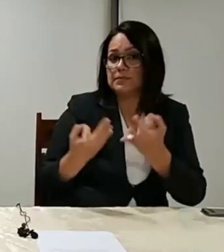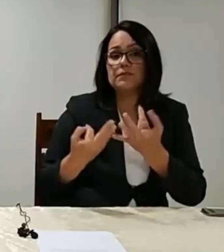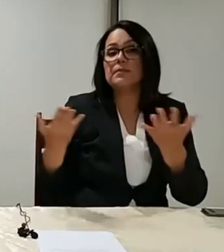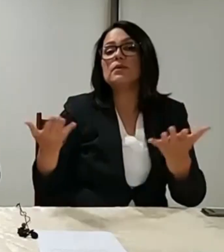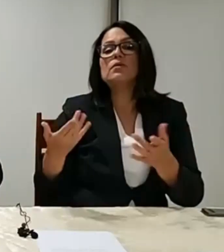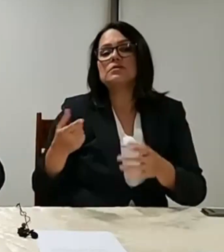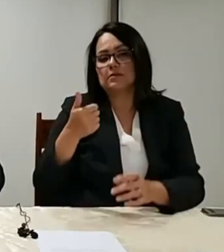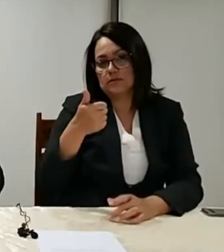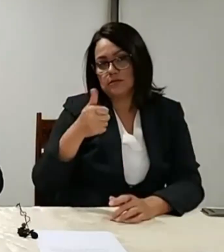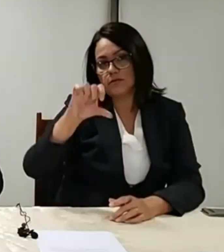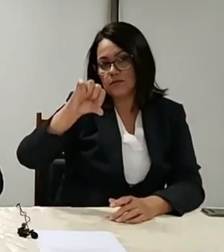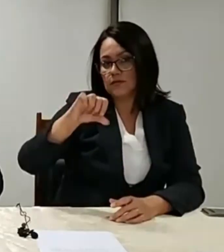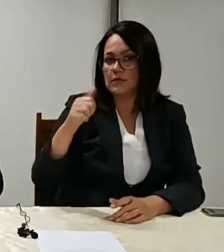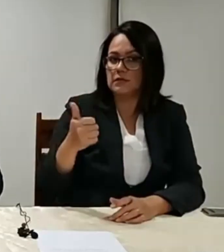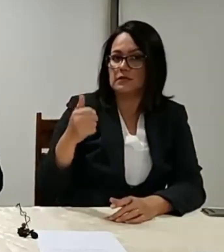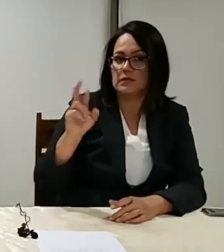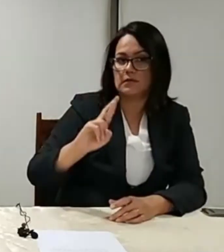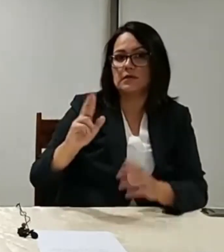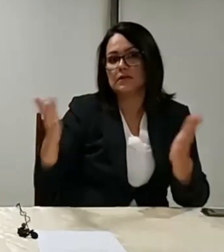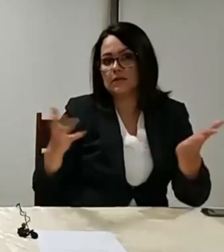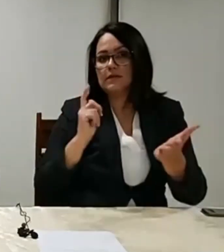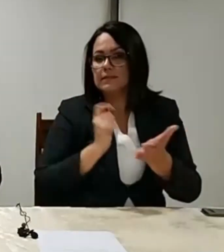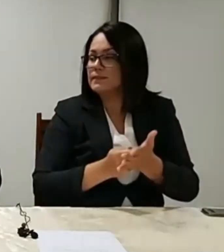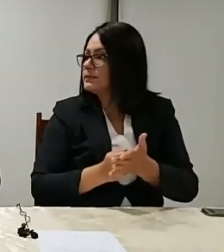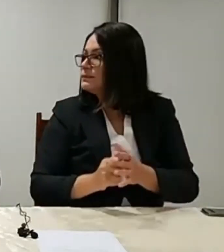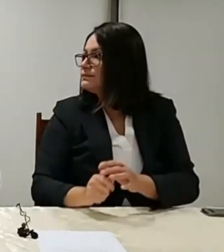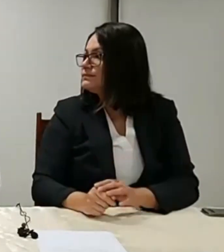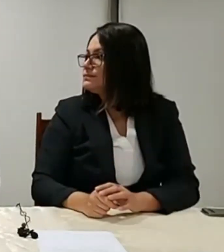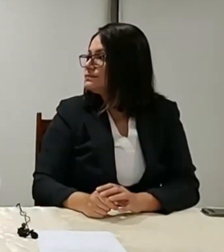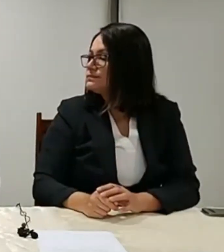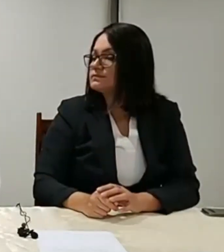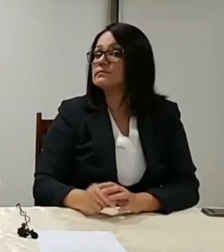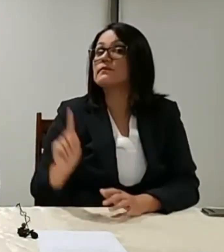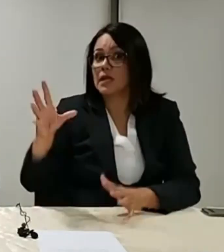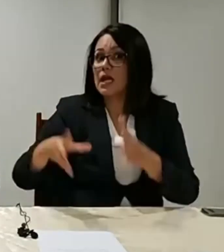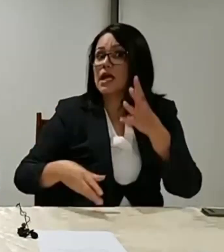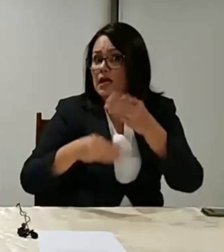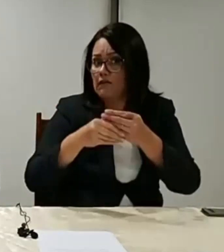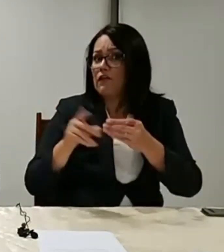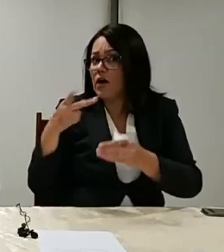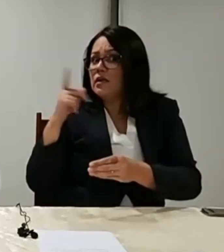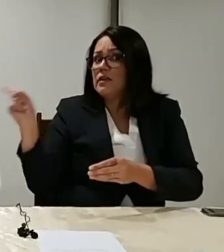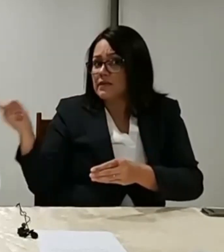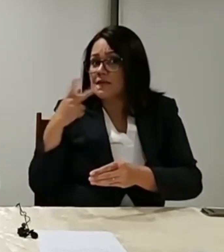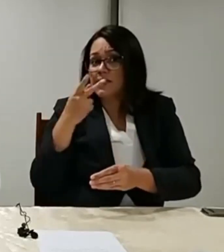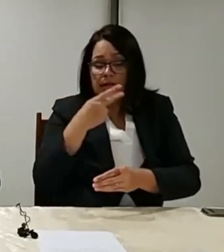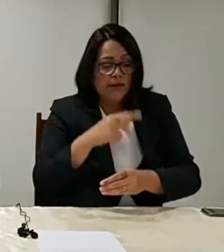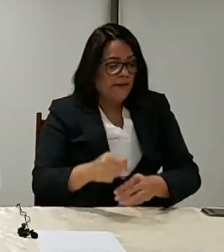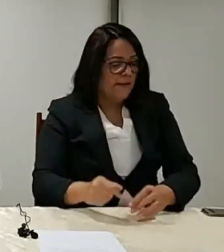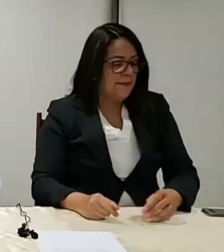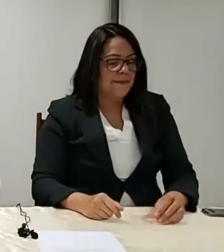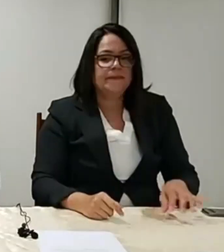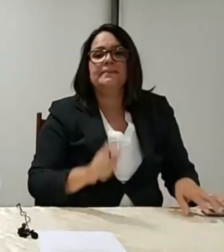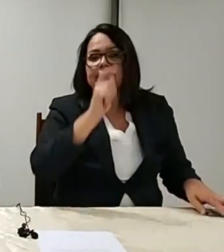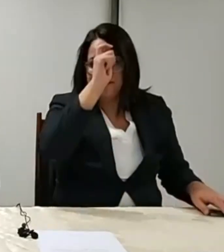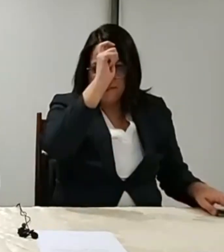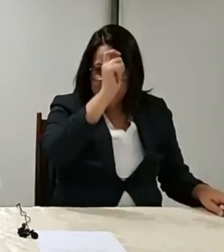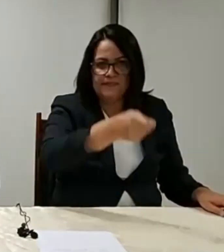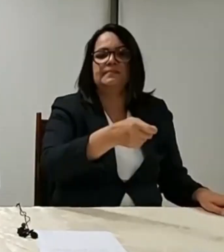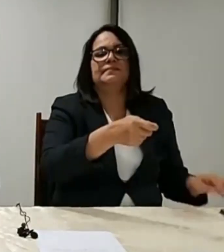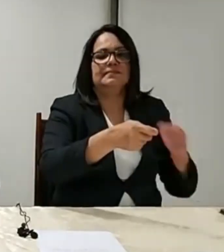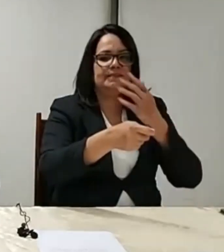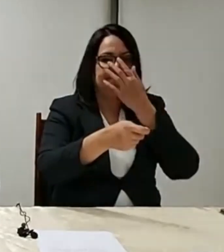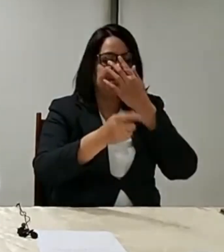191 reais. Tem uma pergunta. Presidente, deixa eu só reforçar o que o senhor falou. Pagar